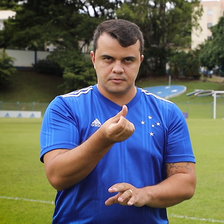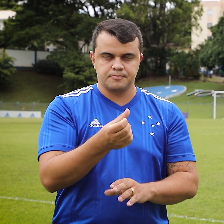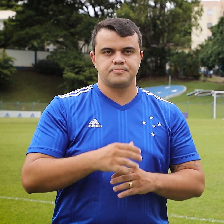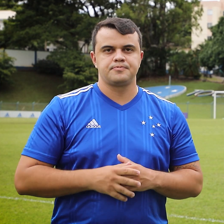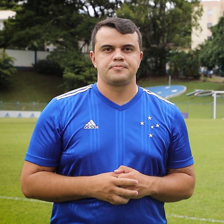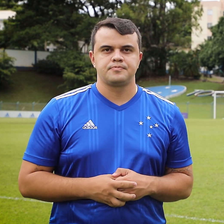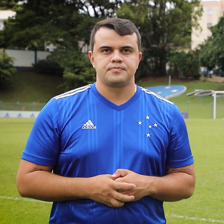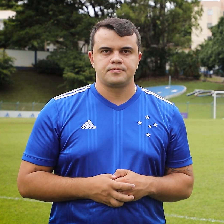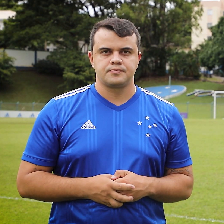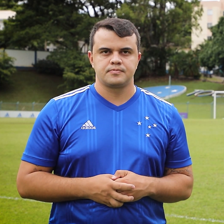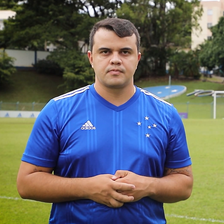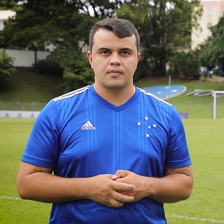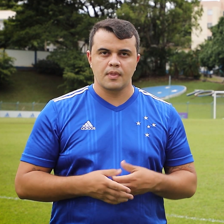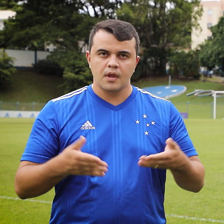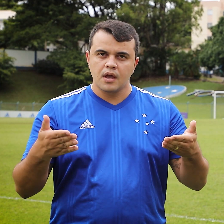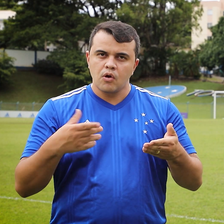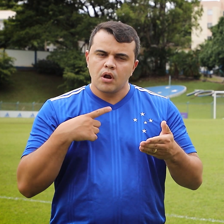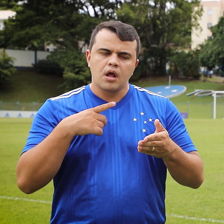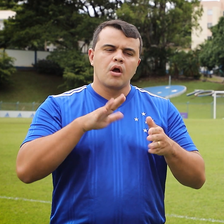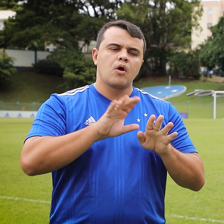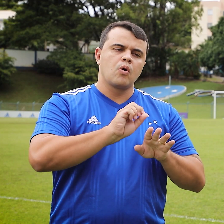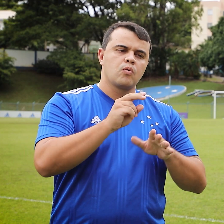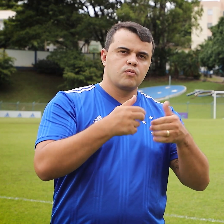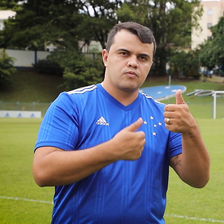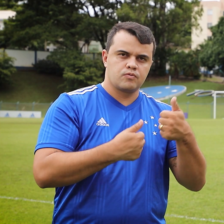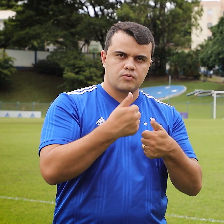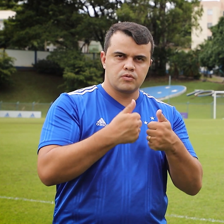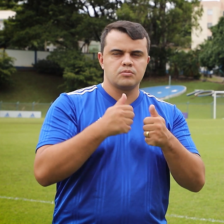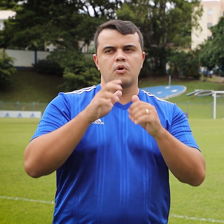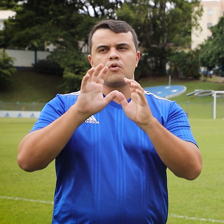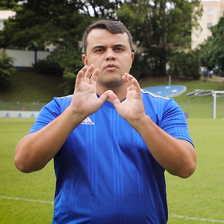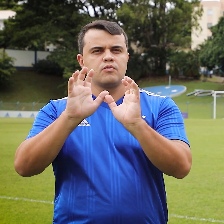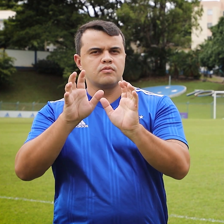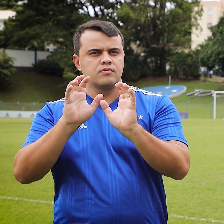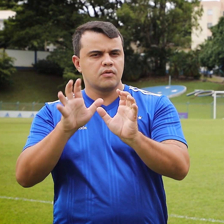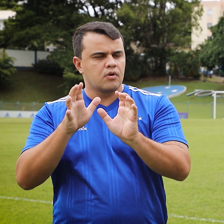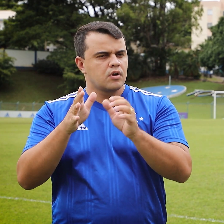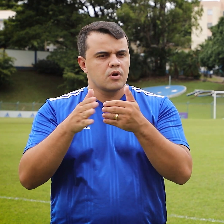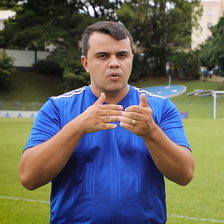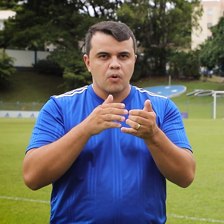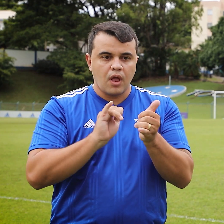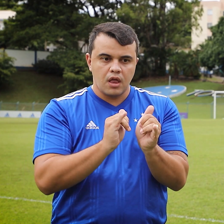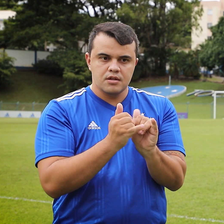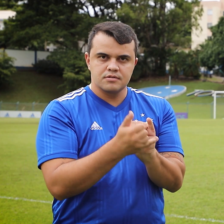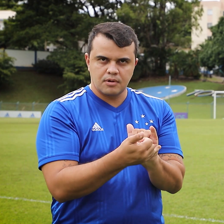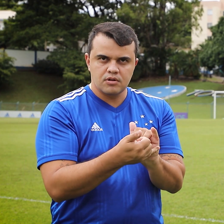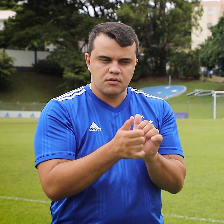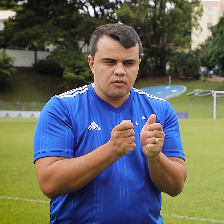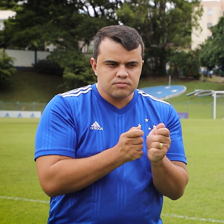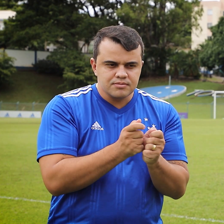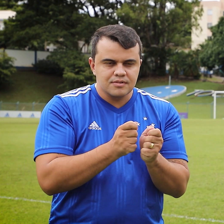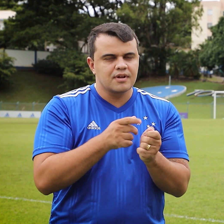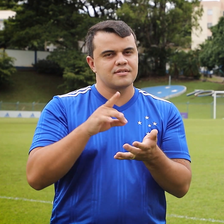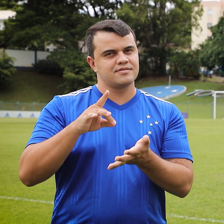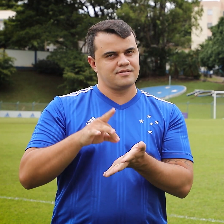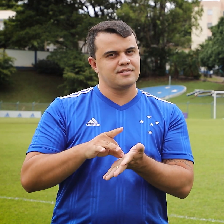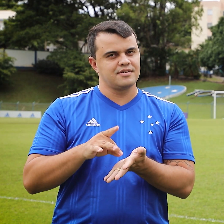E seja no futebol, no vôlei, no esportes, a verdade é que onde tem Cruzeiro, tem Cruzeirense